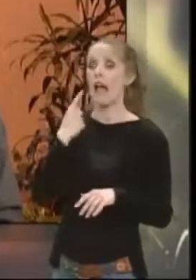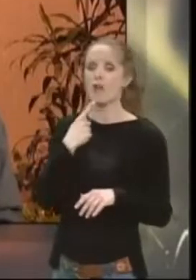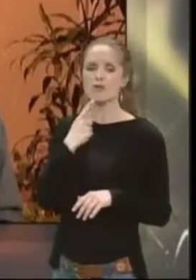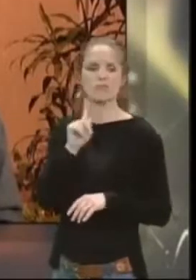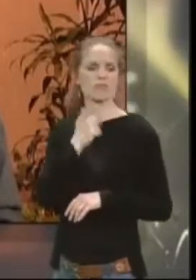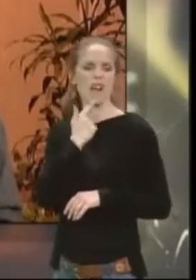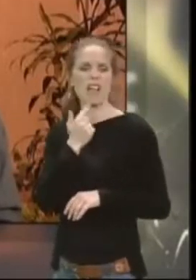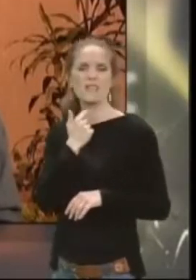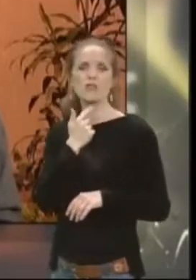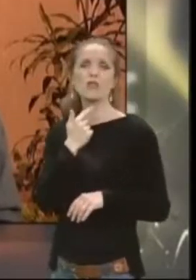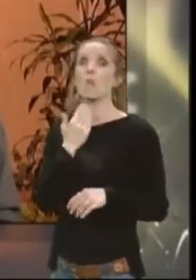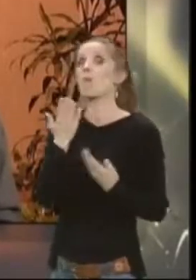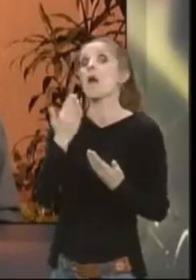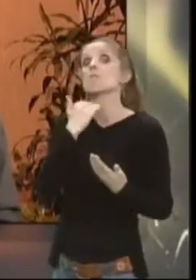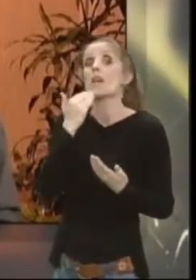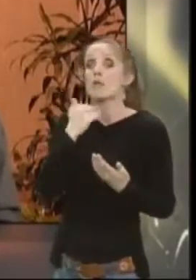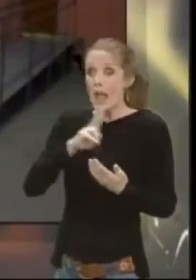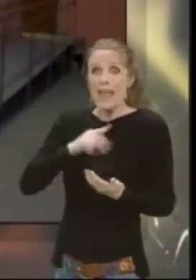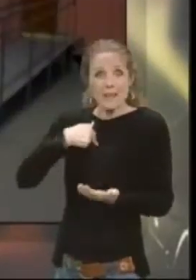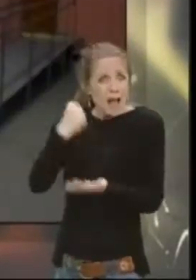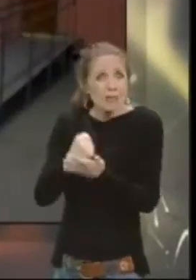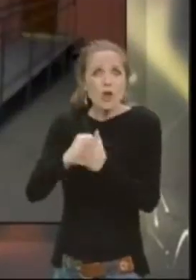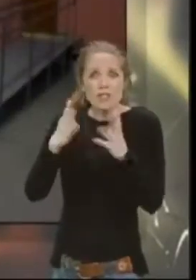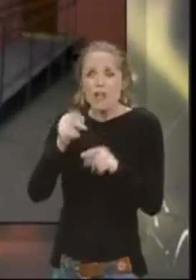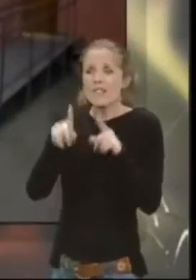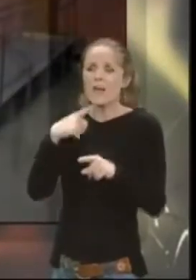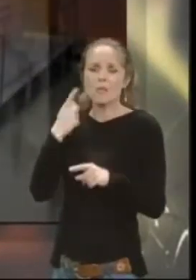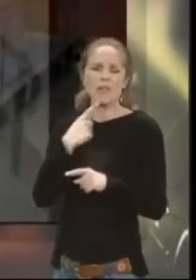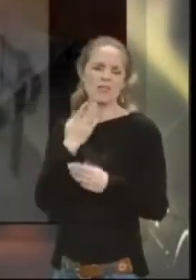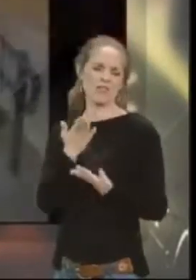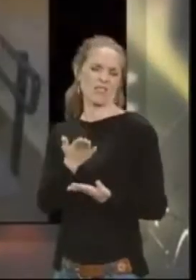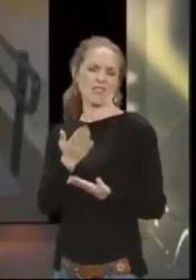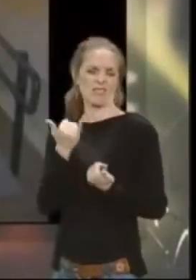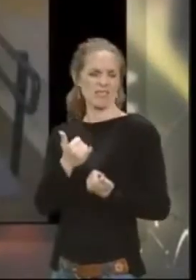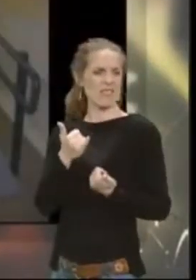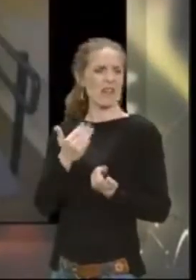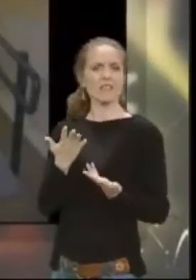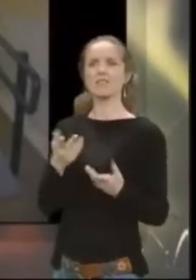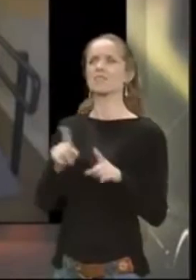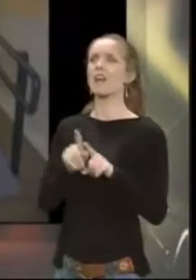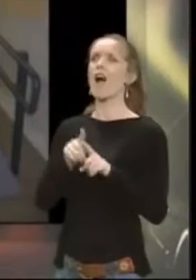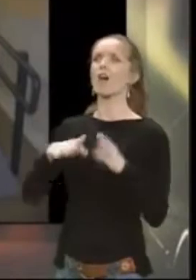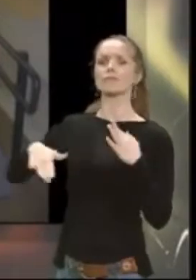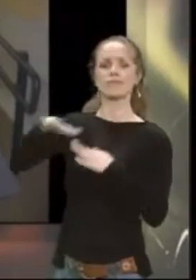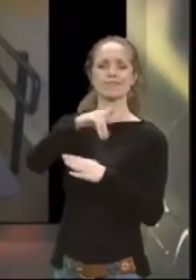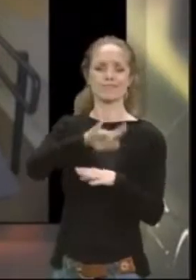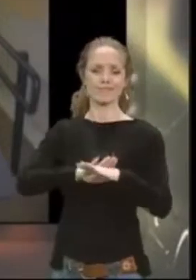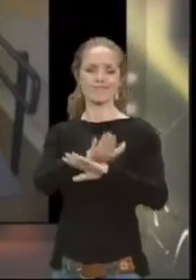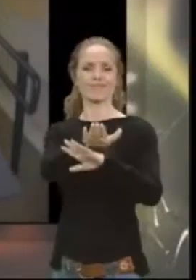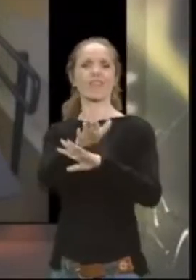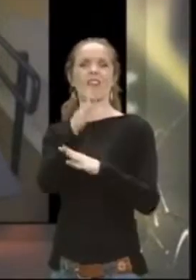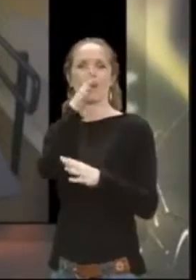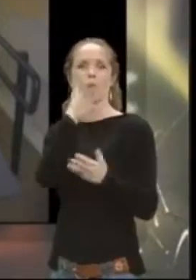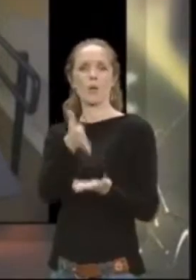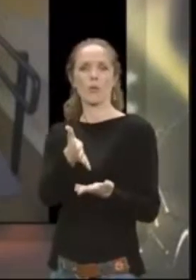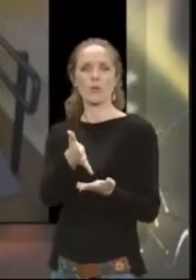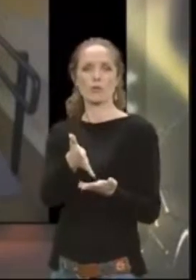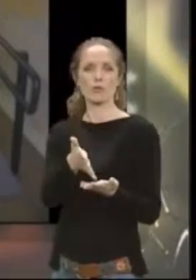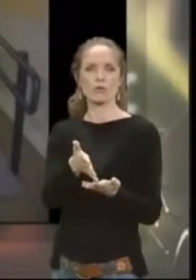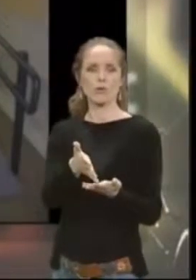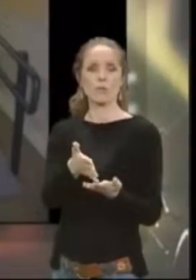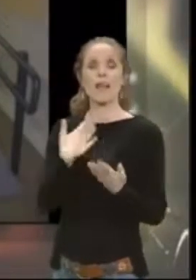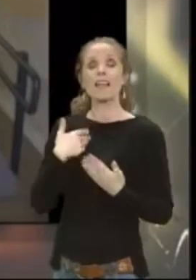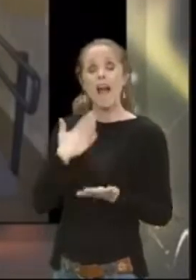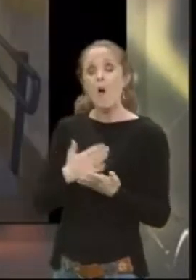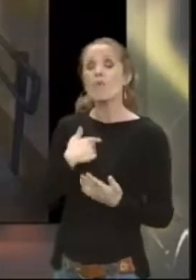imate dozvole, ili kažu da to narušava sada neki izgled ulaze i tako dalje. Ja